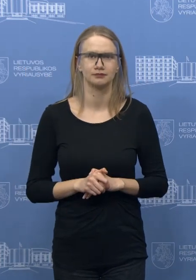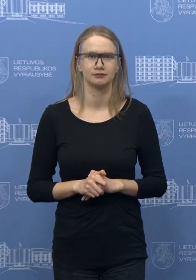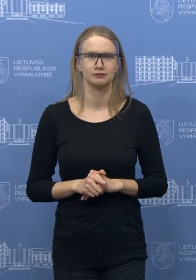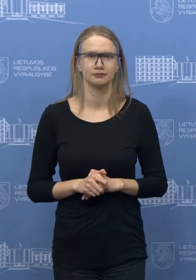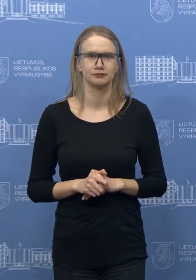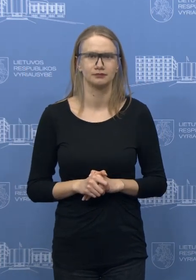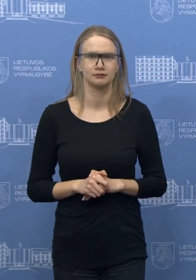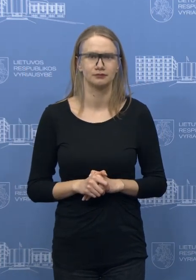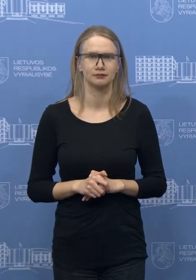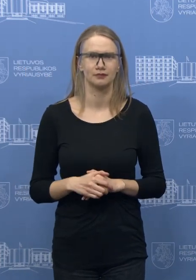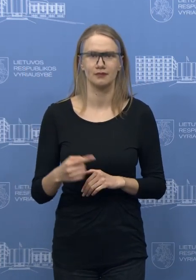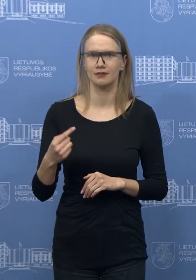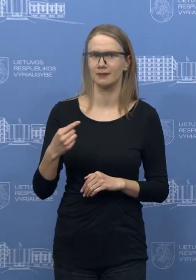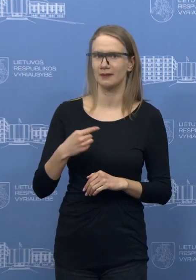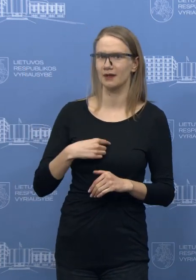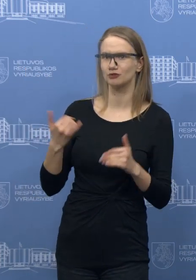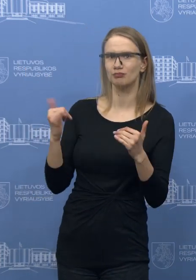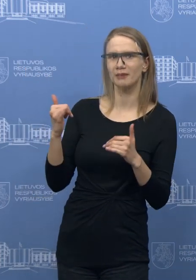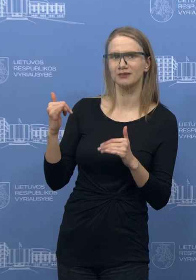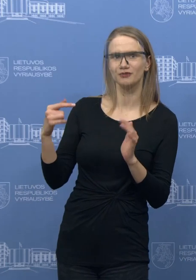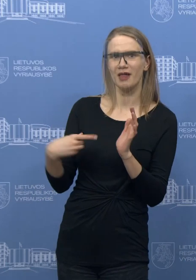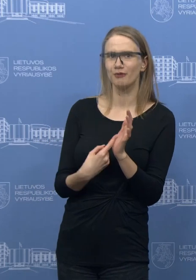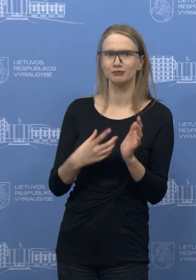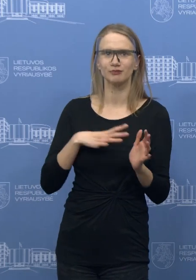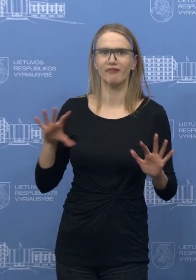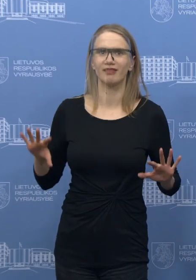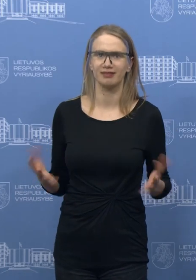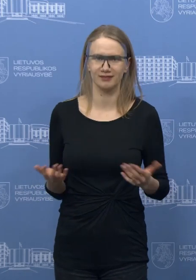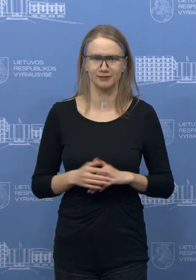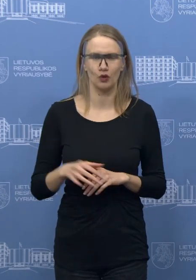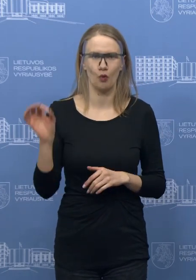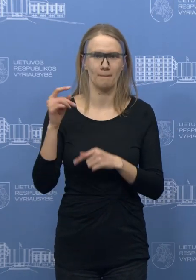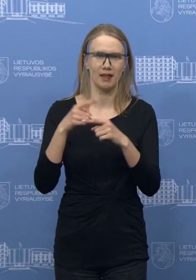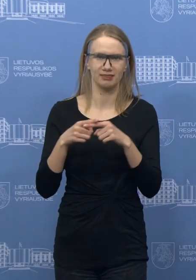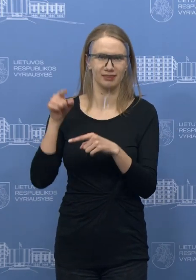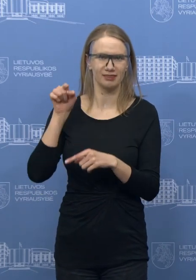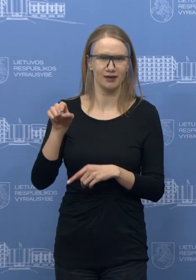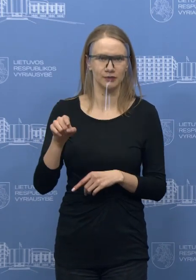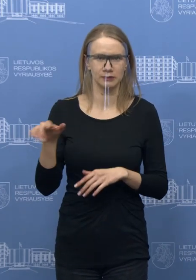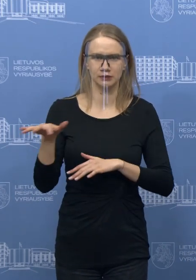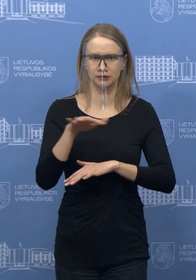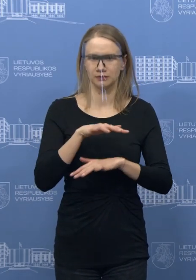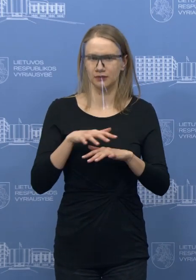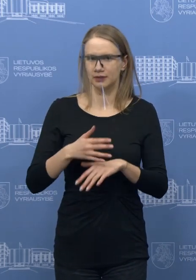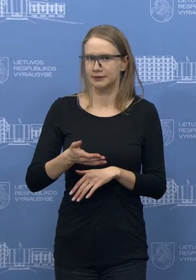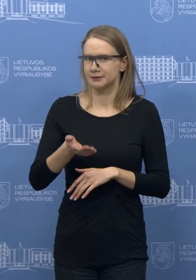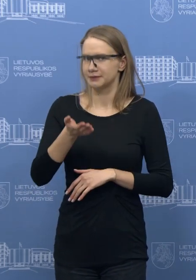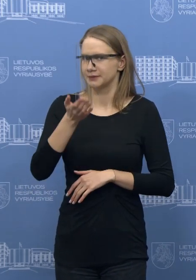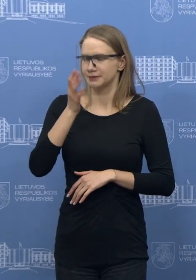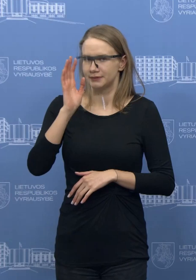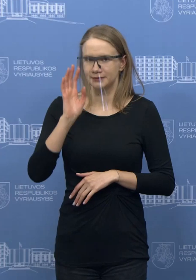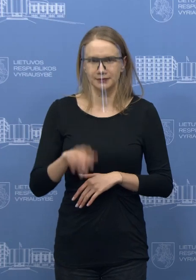Nebegirdime, Žygintai. Aš pabandysiu nuspėti likusie klausimo dalį. Taip, Baltarusijoje tikrai situacija neramina. Mes